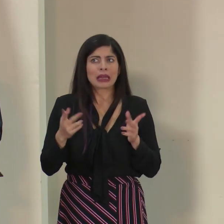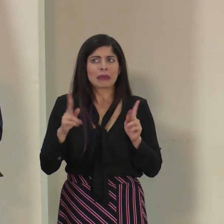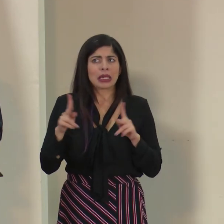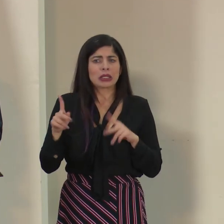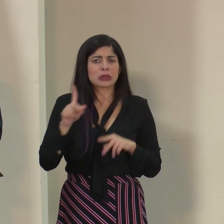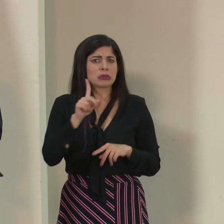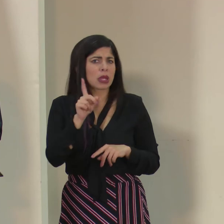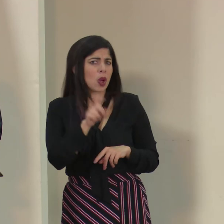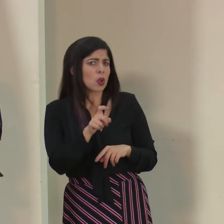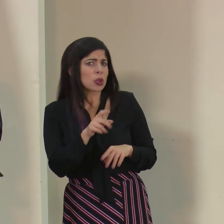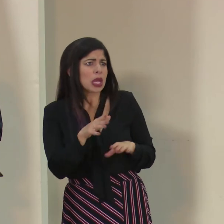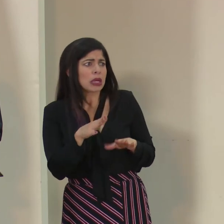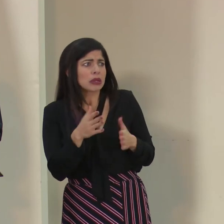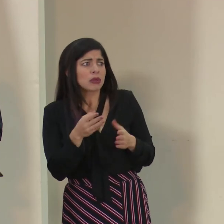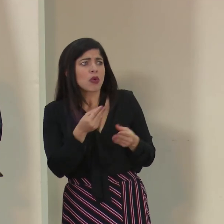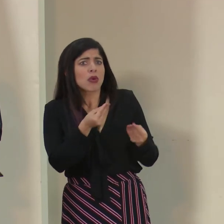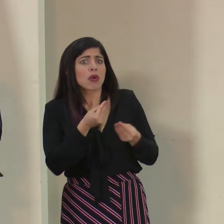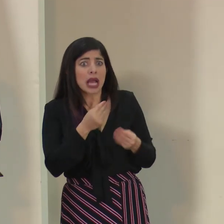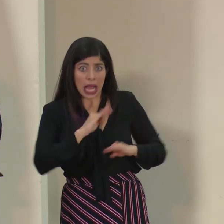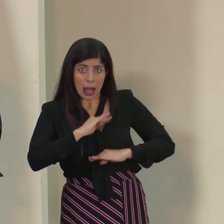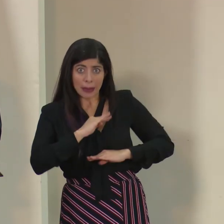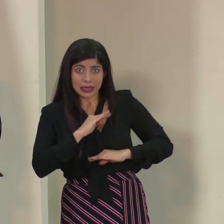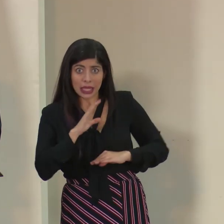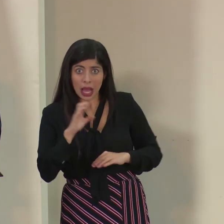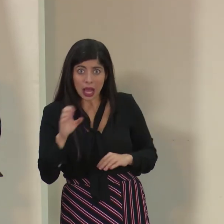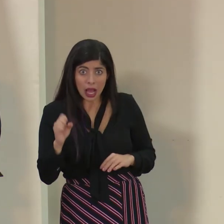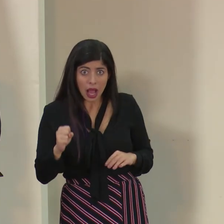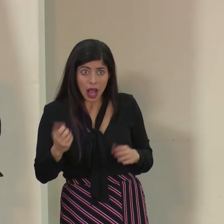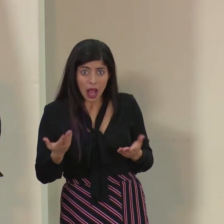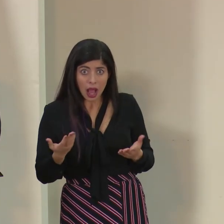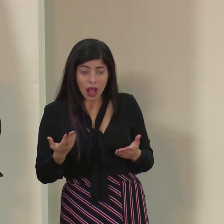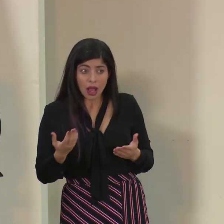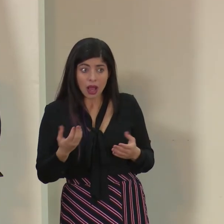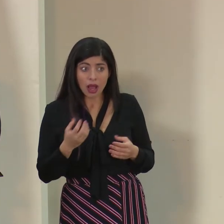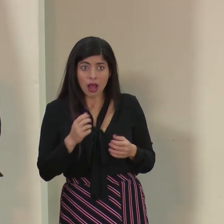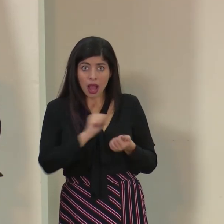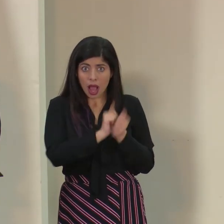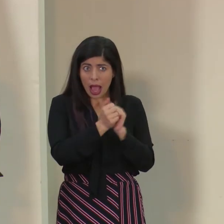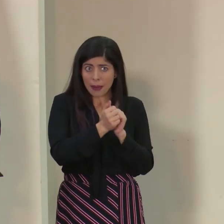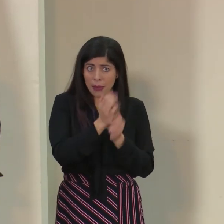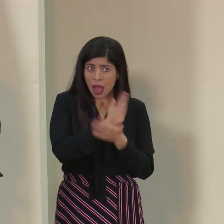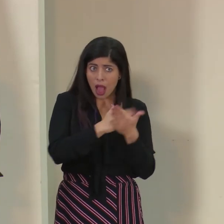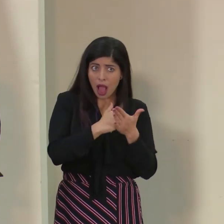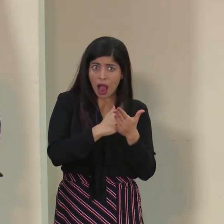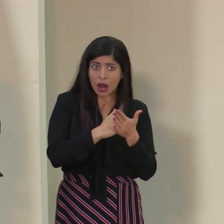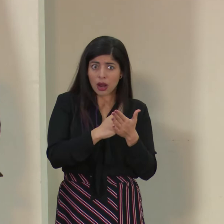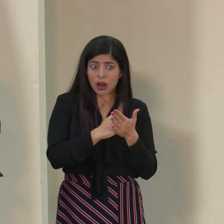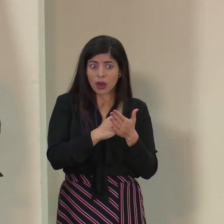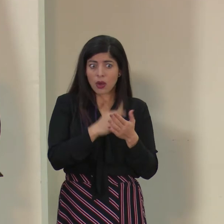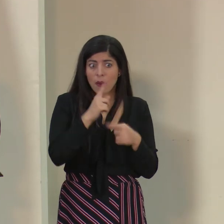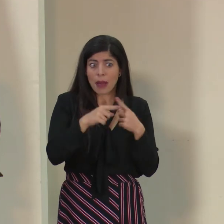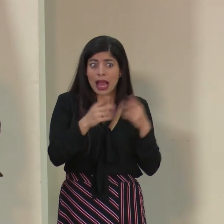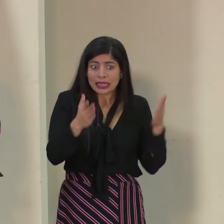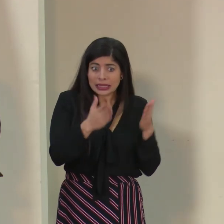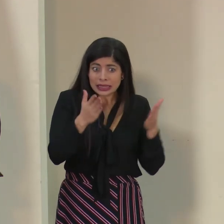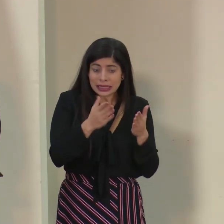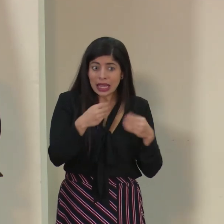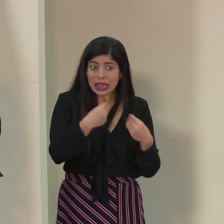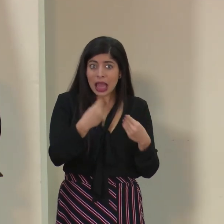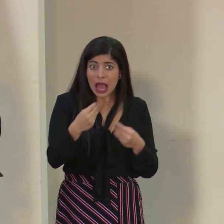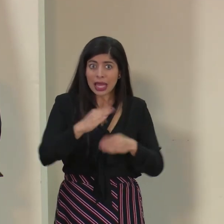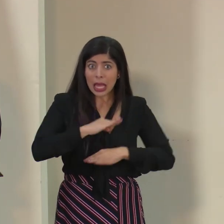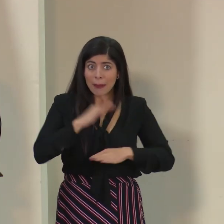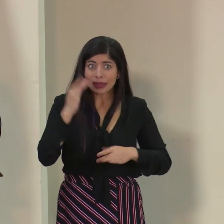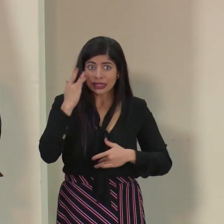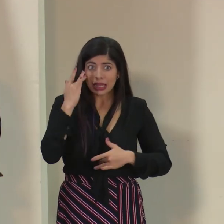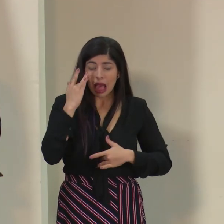bueno, ¿y la incapacidad de la caja se va a cambiar en algo? Quizás se va a promover que se den esas incapacidades,